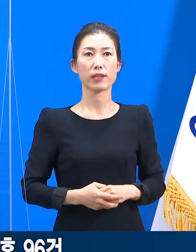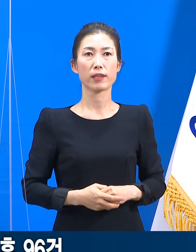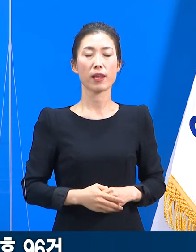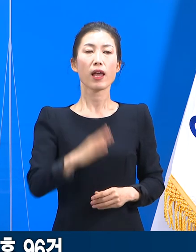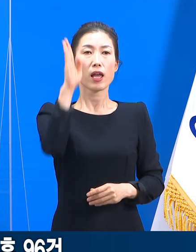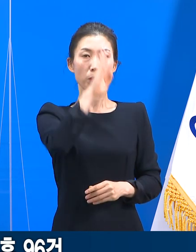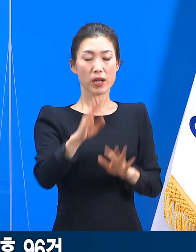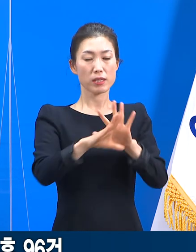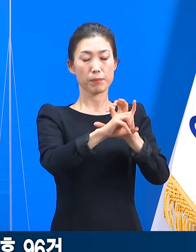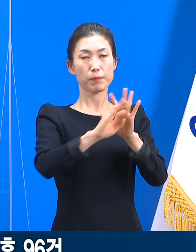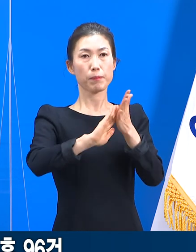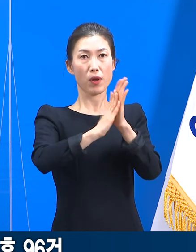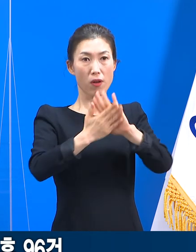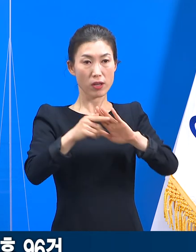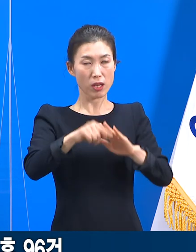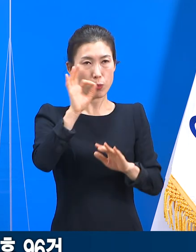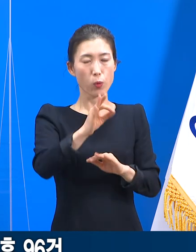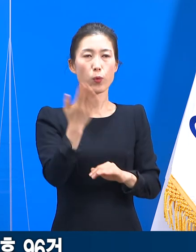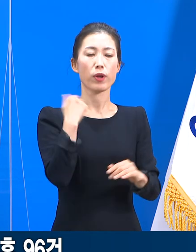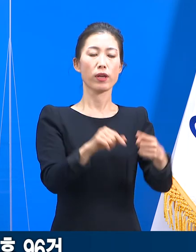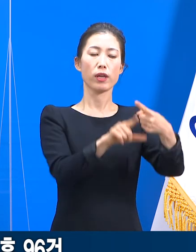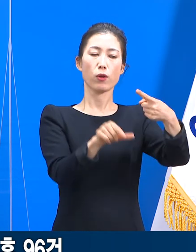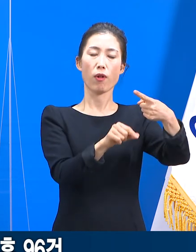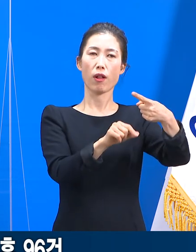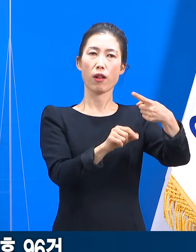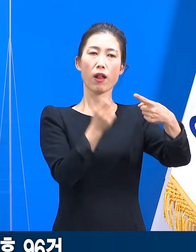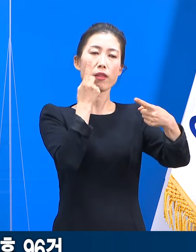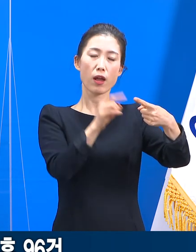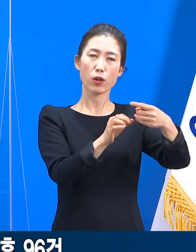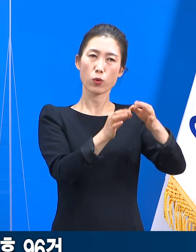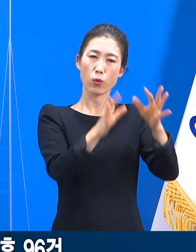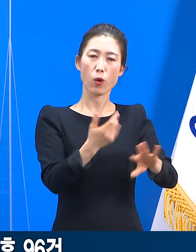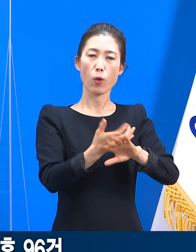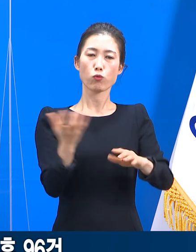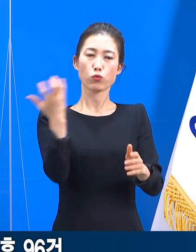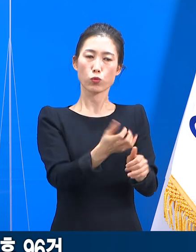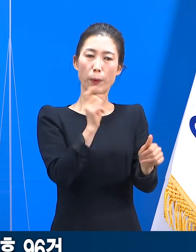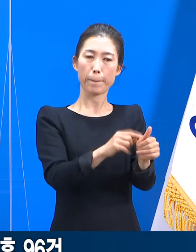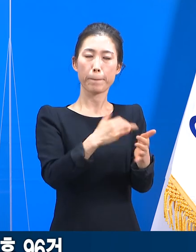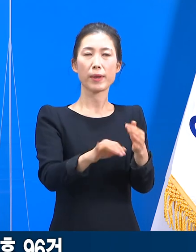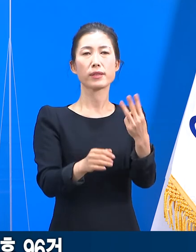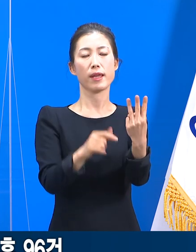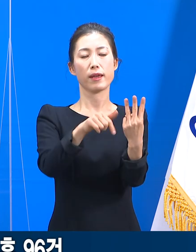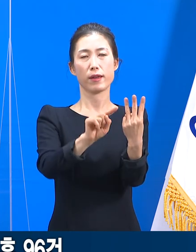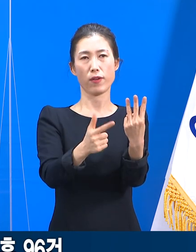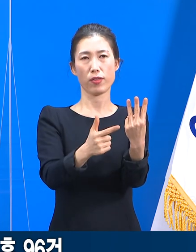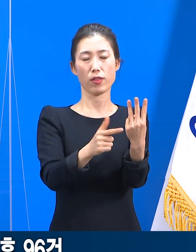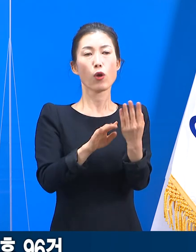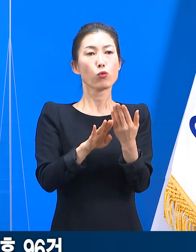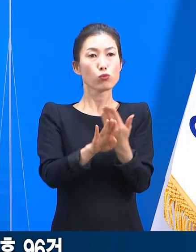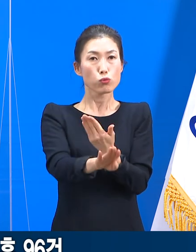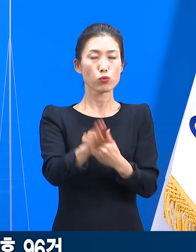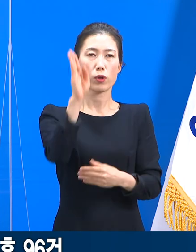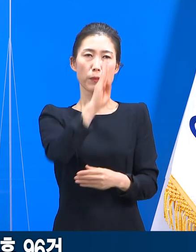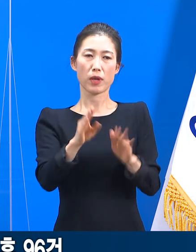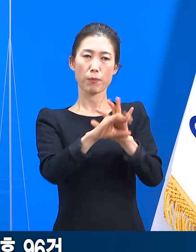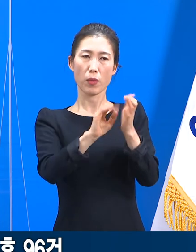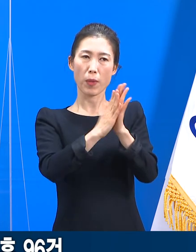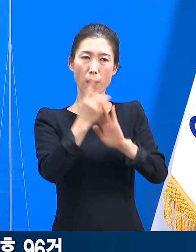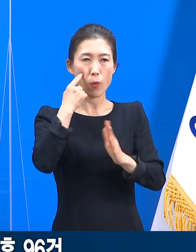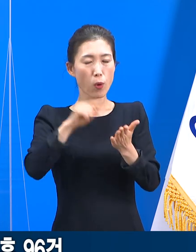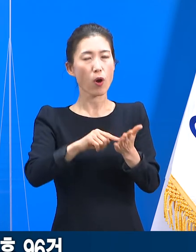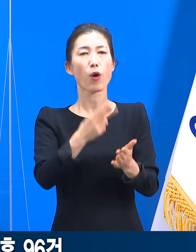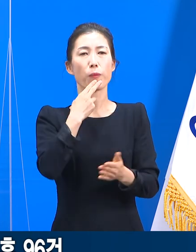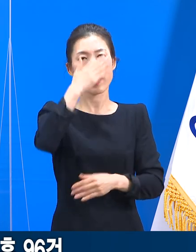브라질 변이주의 경우 1월에만 해외 유입 관련 3건이 발생했고, 다행히 이후에는 도내 보고되지 않았습니다.